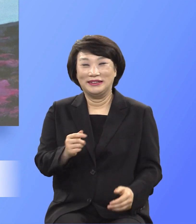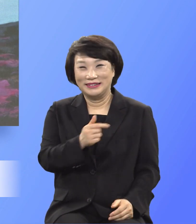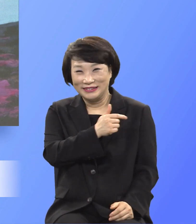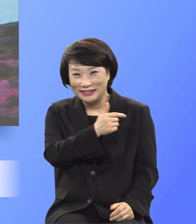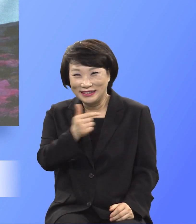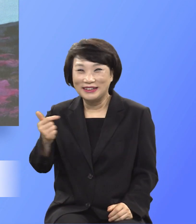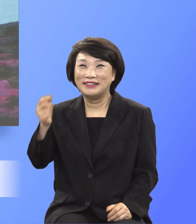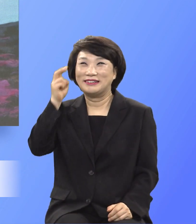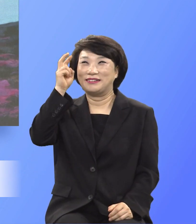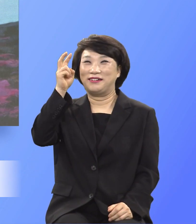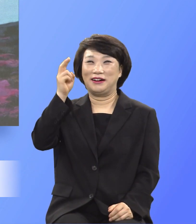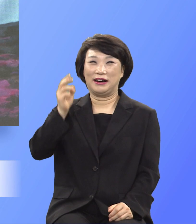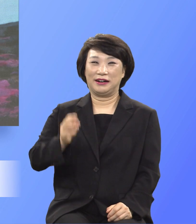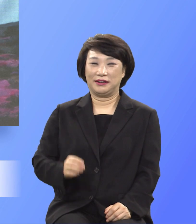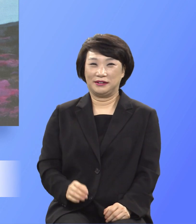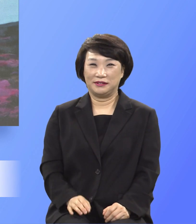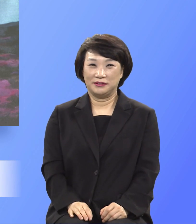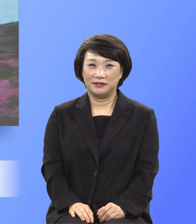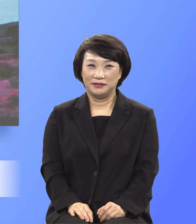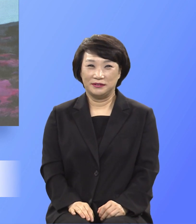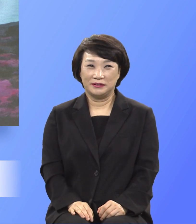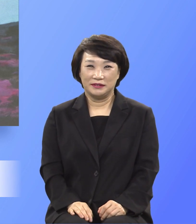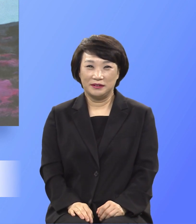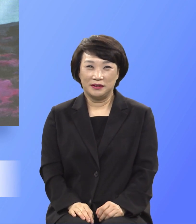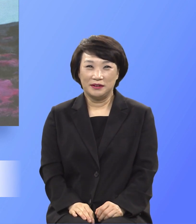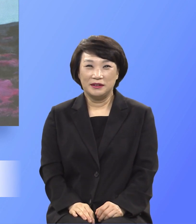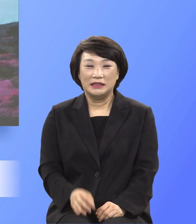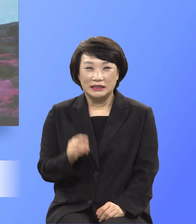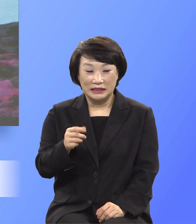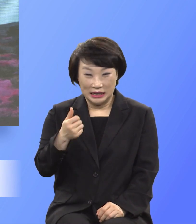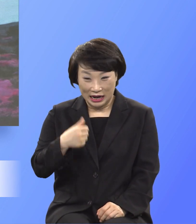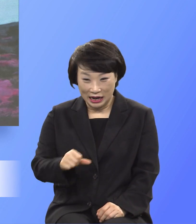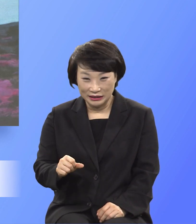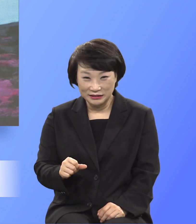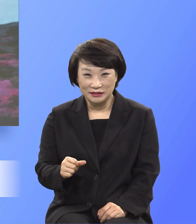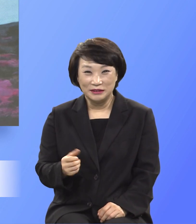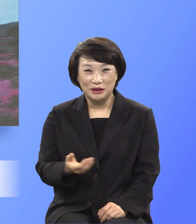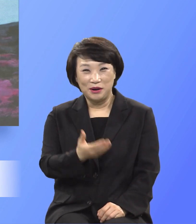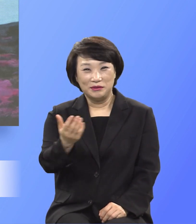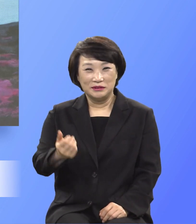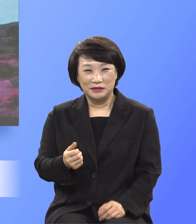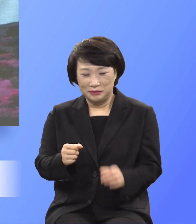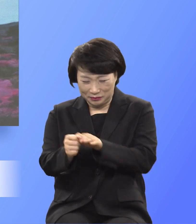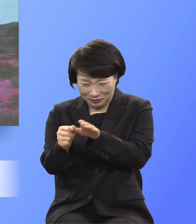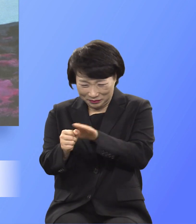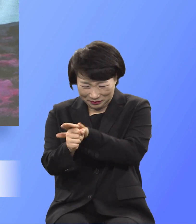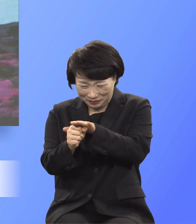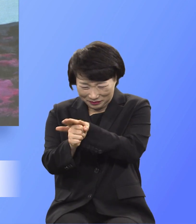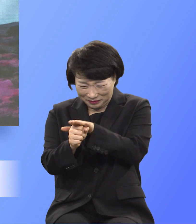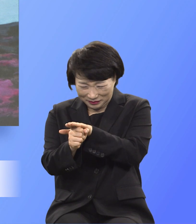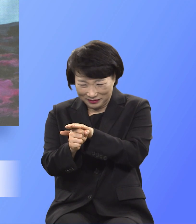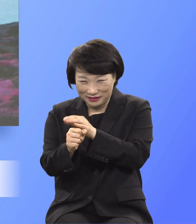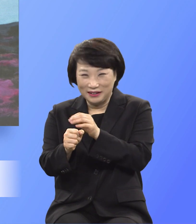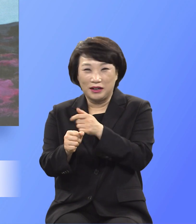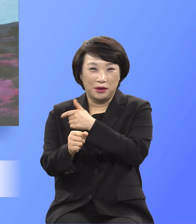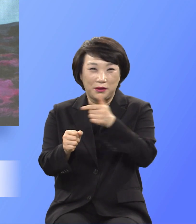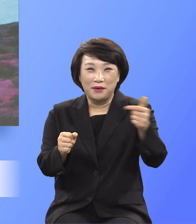기쁨을 가지고 그 아들을 아주 자기 인생의 전두처럼 키웠고